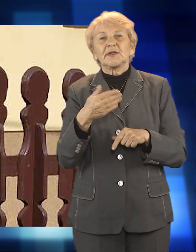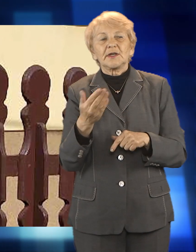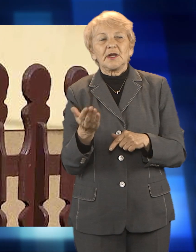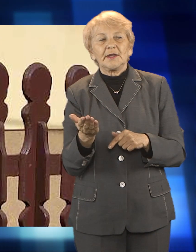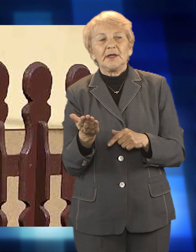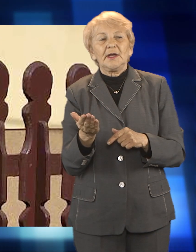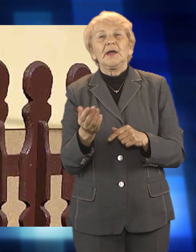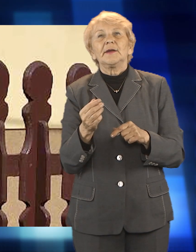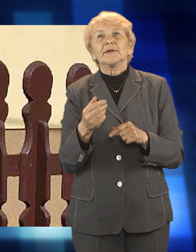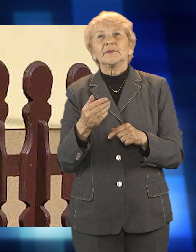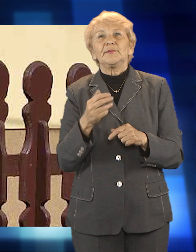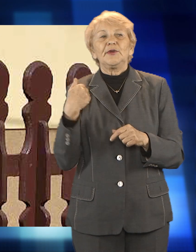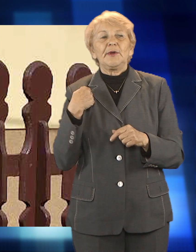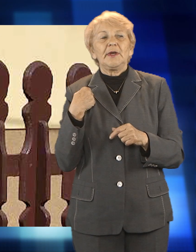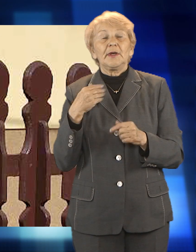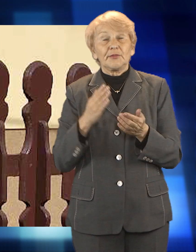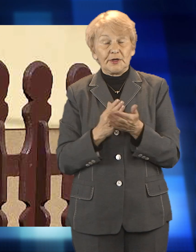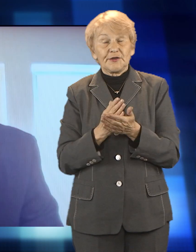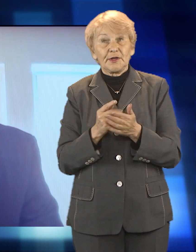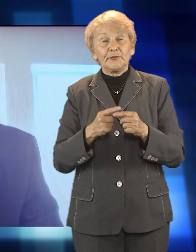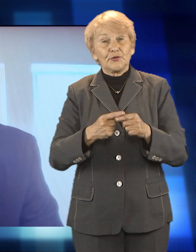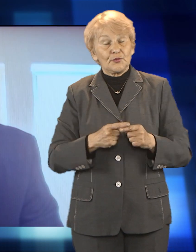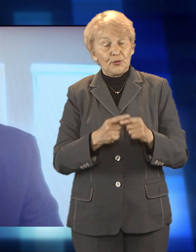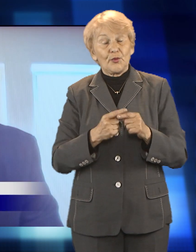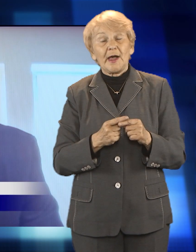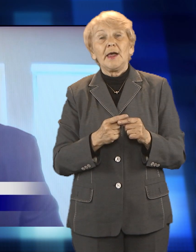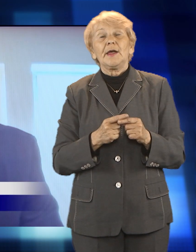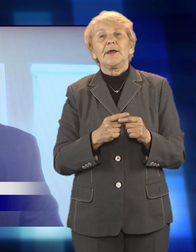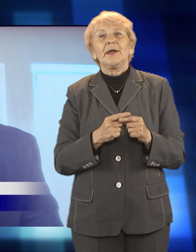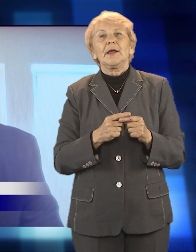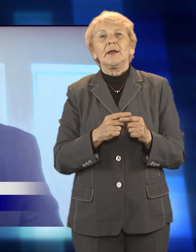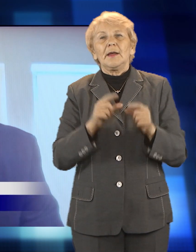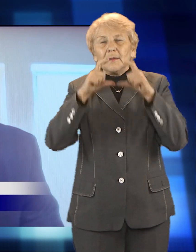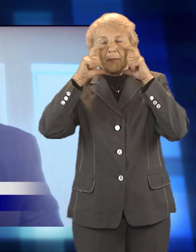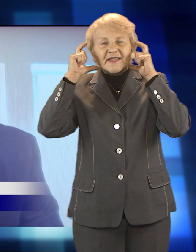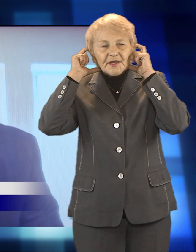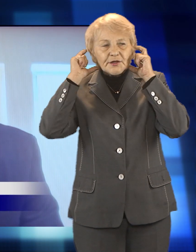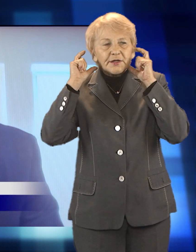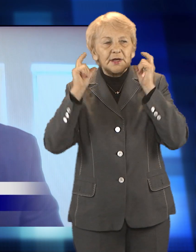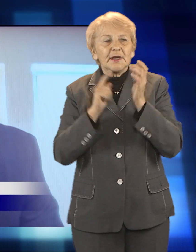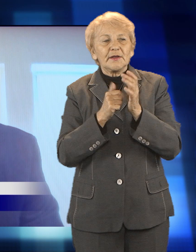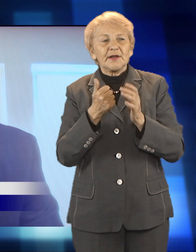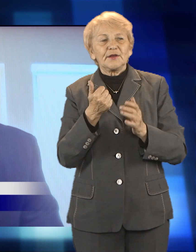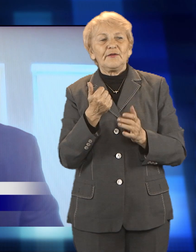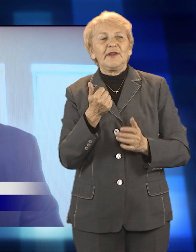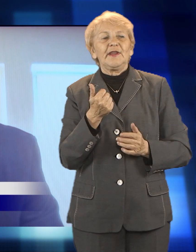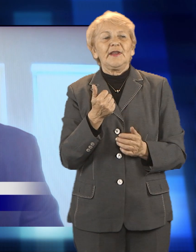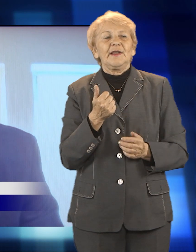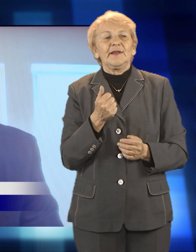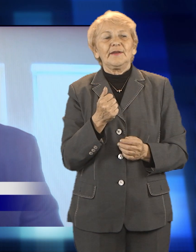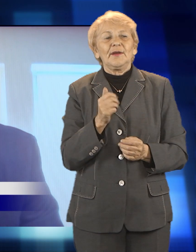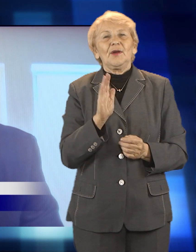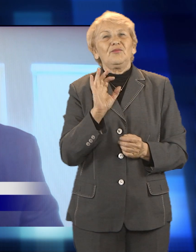dostarczona została wielorazowa maseczka ochronna. Na samym początku planowania tego szczytnego zadania